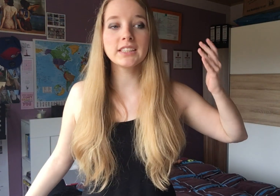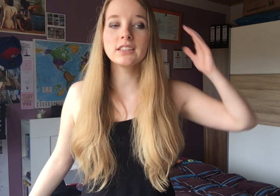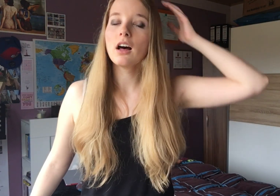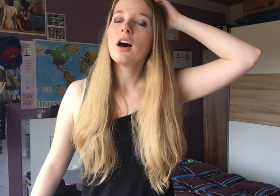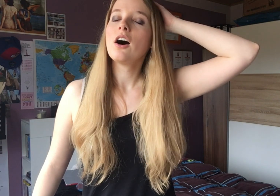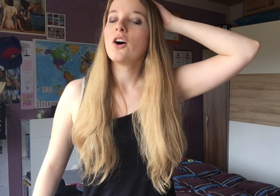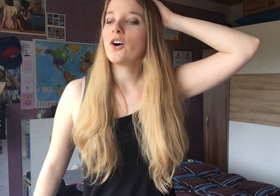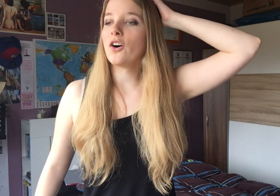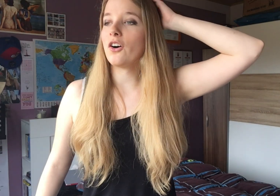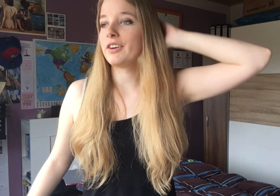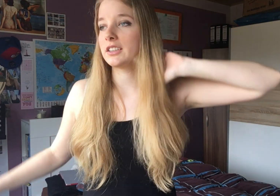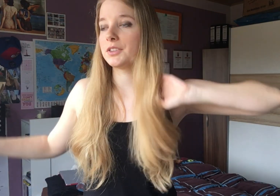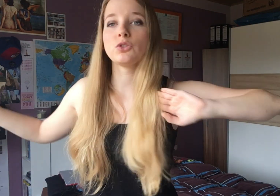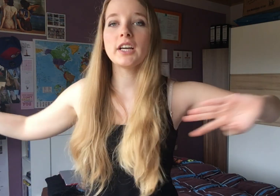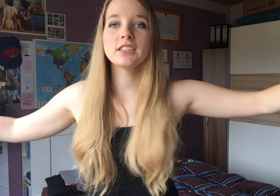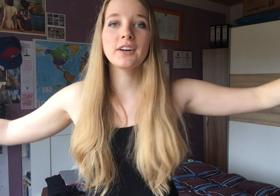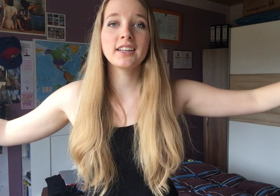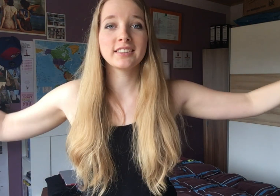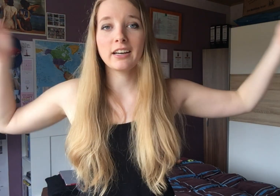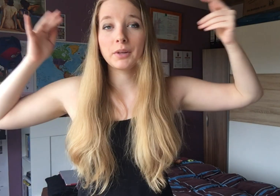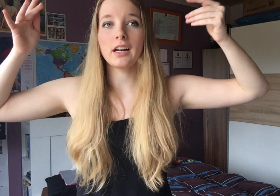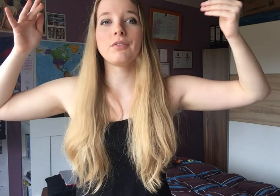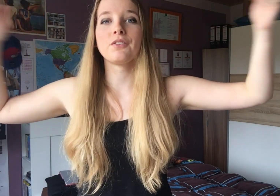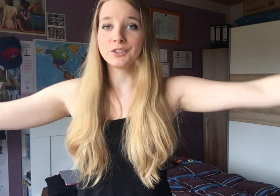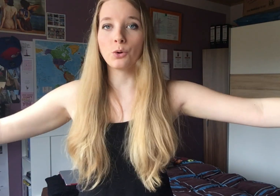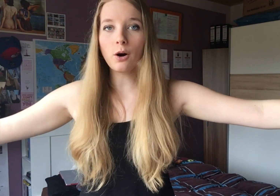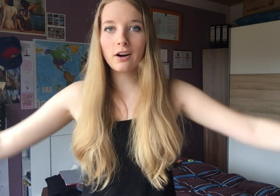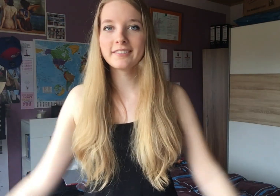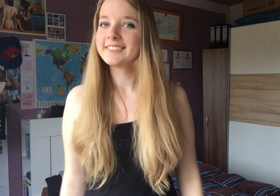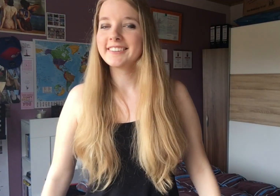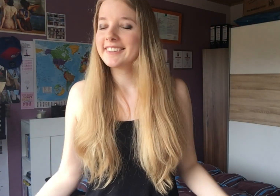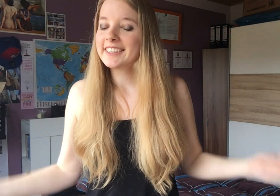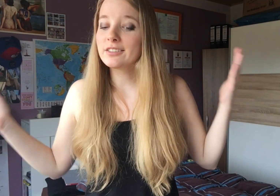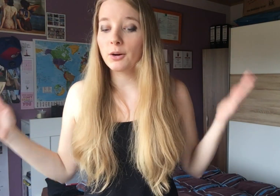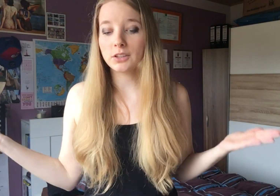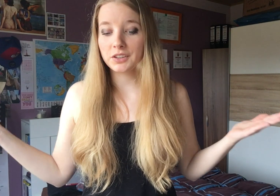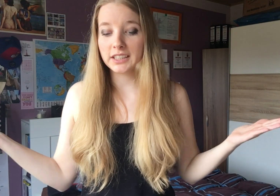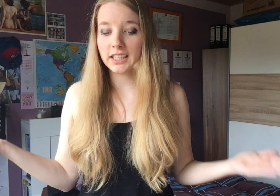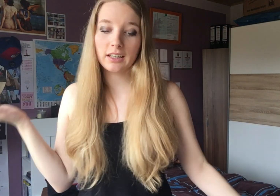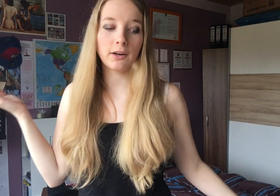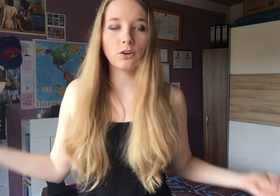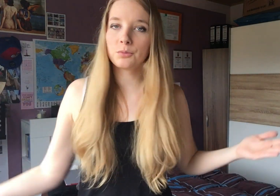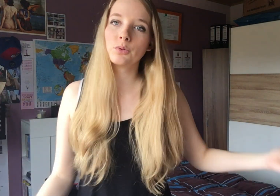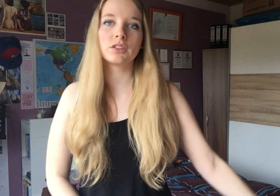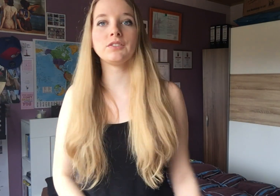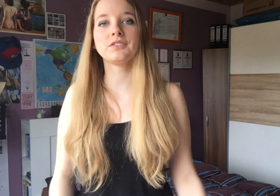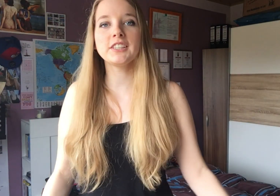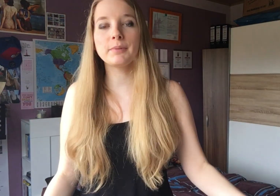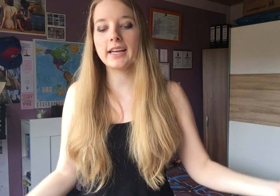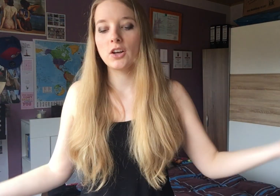wissen. Und falls das Video scheiße war, dann sagt mir halt einfach, wieso? Ich freue mich auf Kritik, aber auch auf positives Feedback.